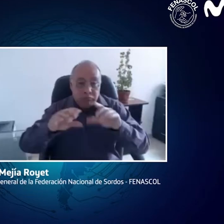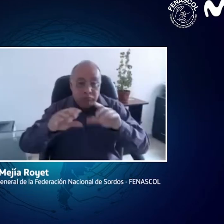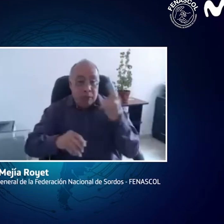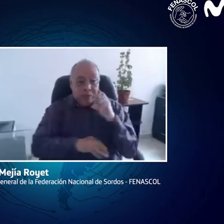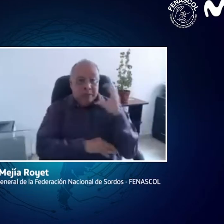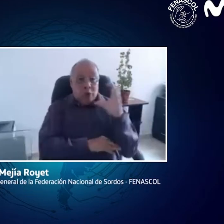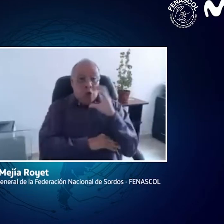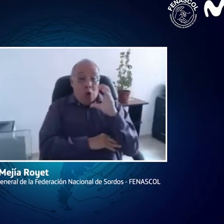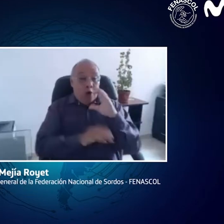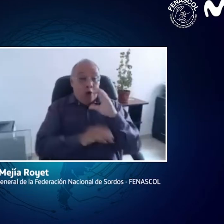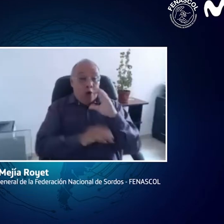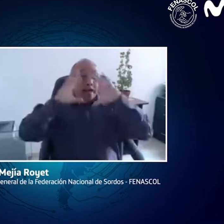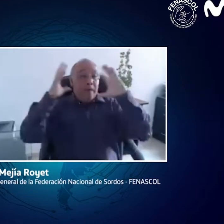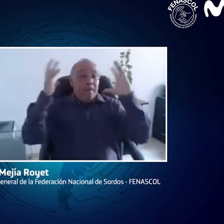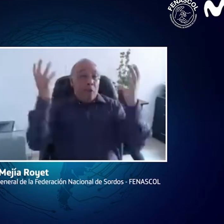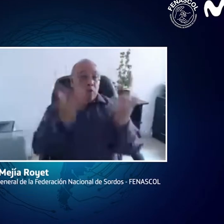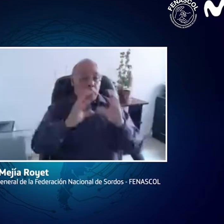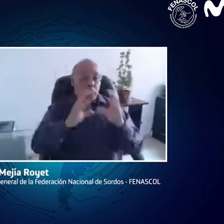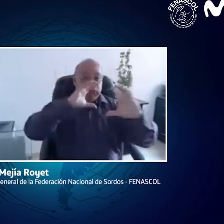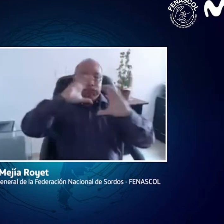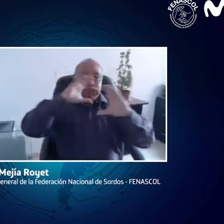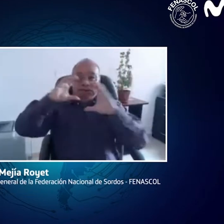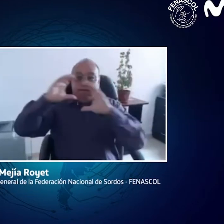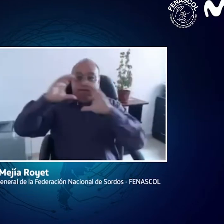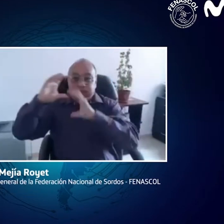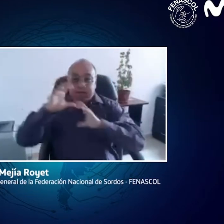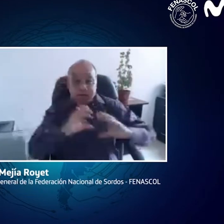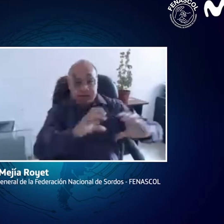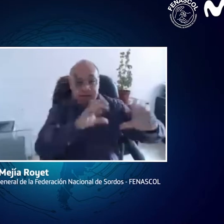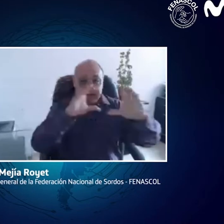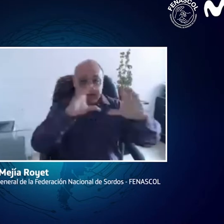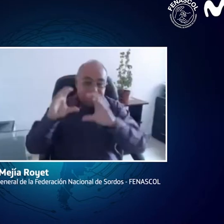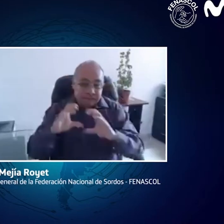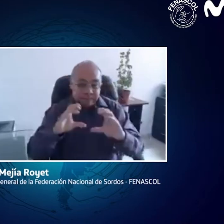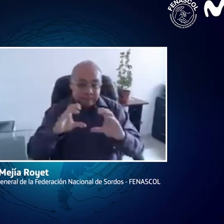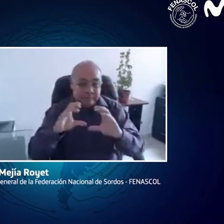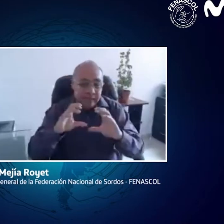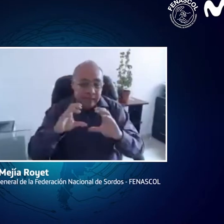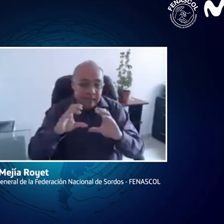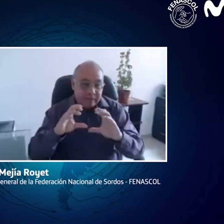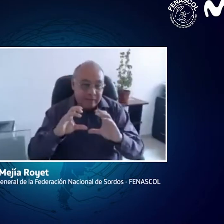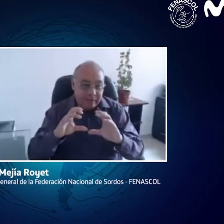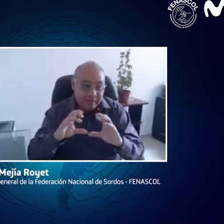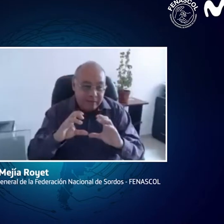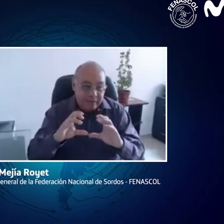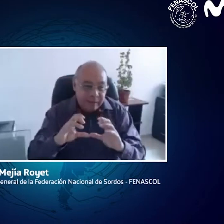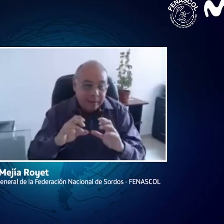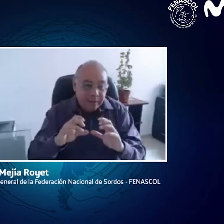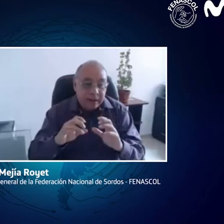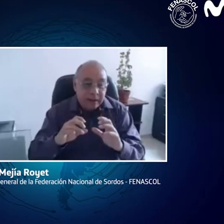Podemos acceder, por ejemplo, no solamente a la información regional, sino del mundo.